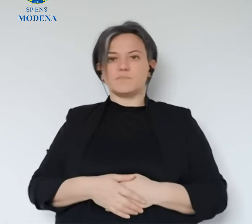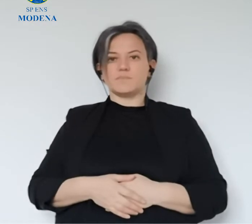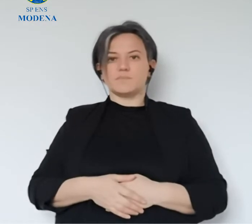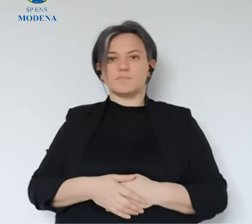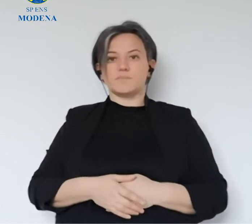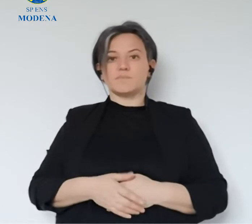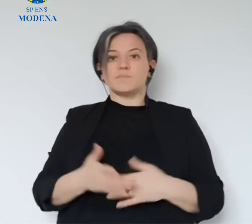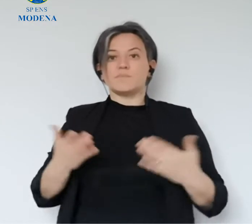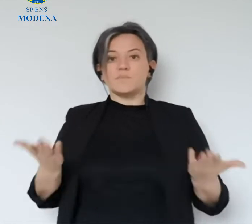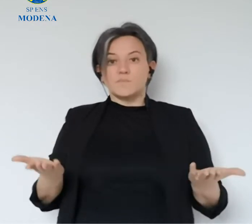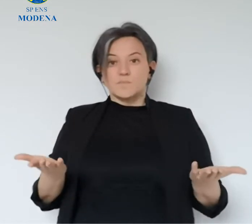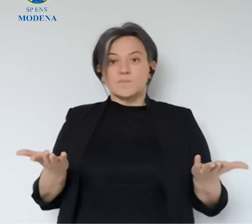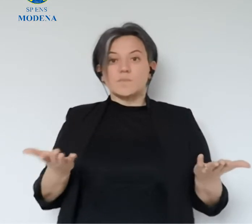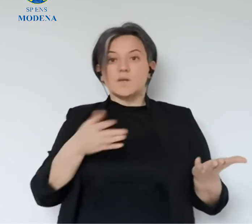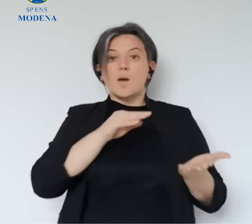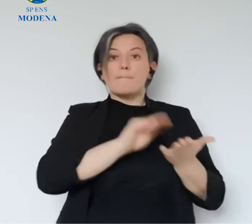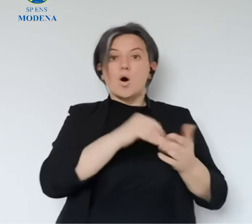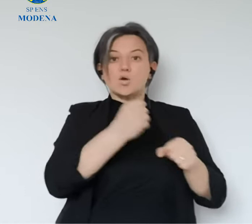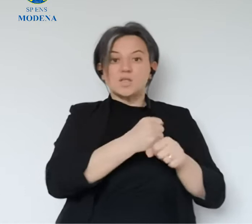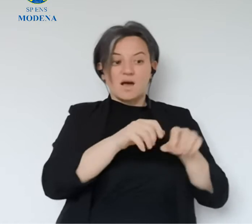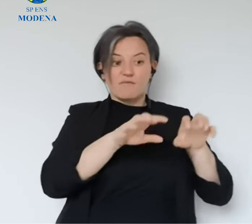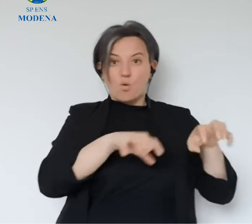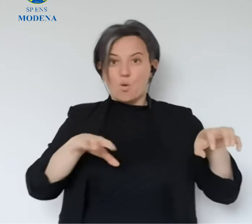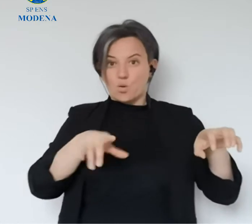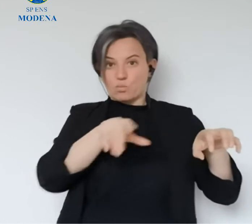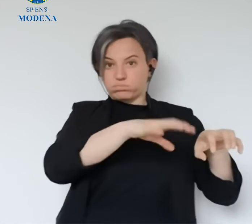momento anche di riapertura di alcune attività economiche, non solo,